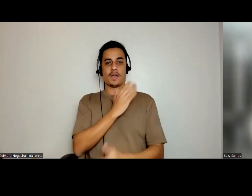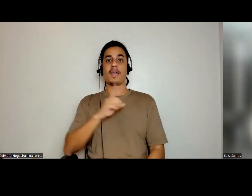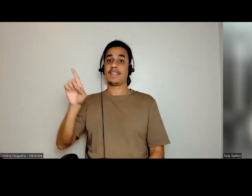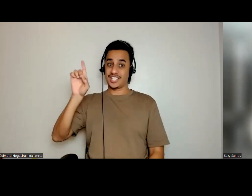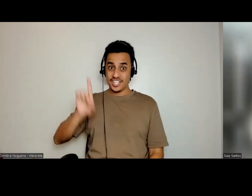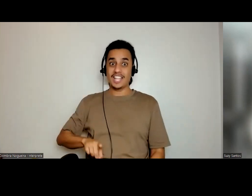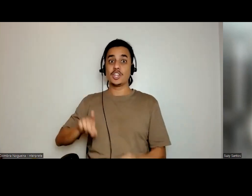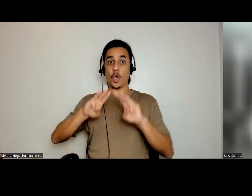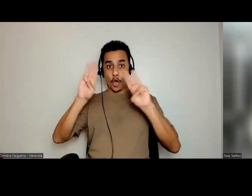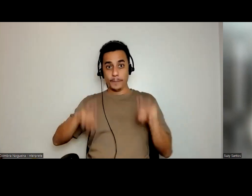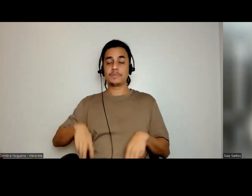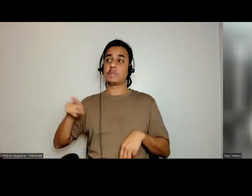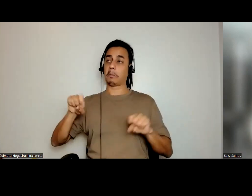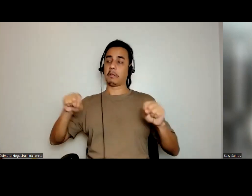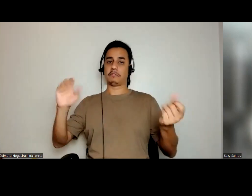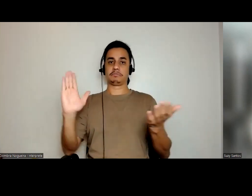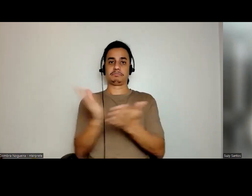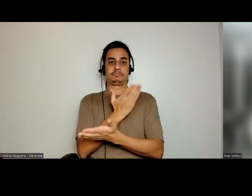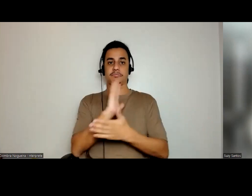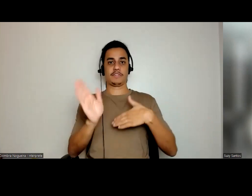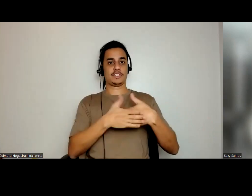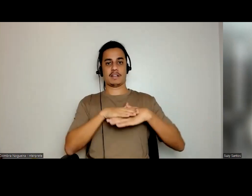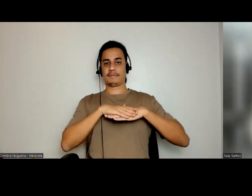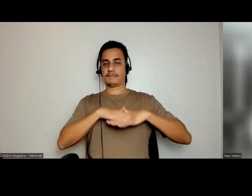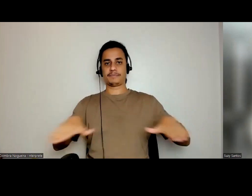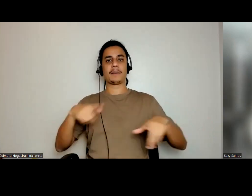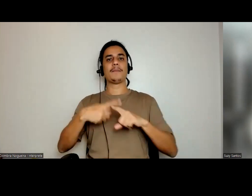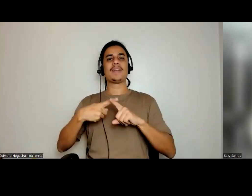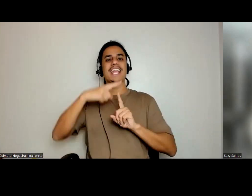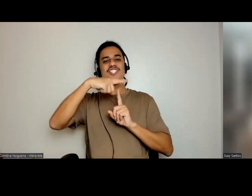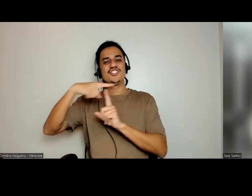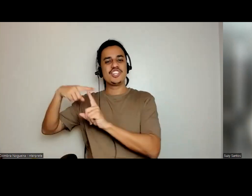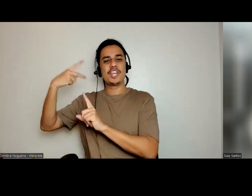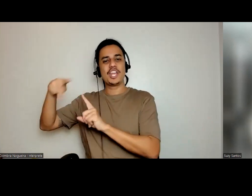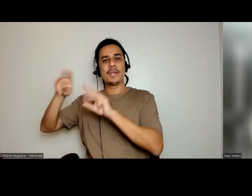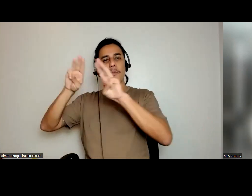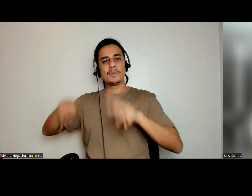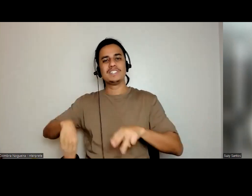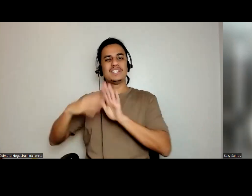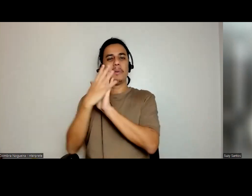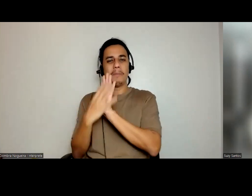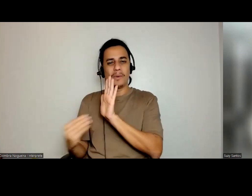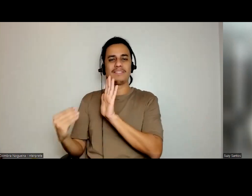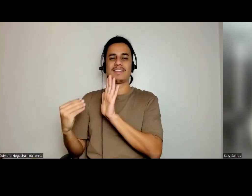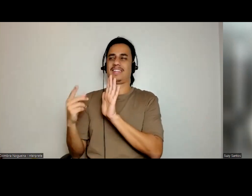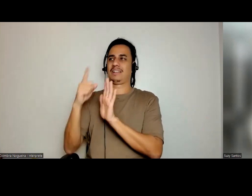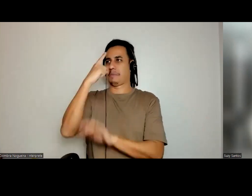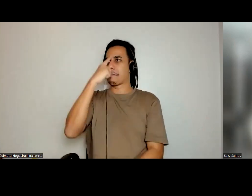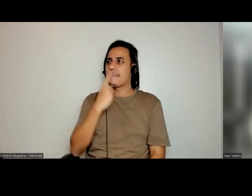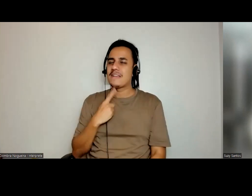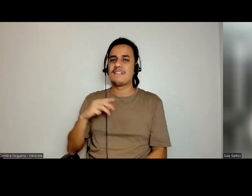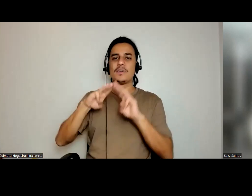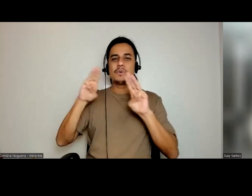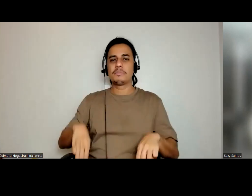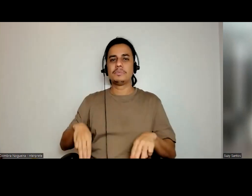museus, mas justamente por a extinção daquele tipo de museu, daquele modelo de museu, daquele perfil de museu que não